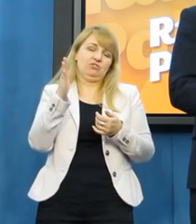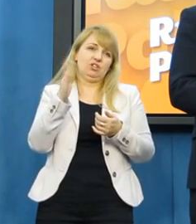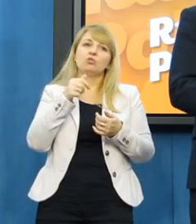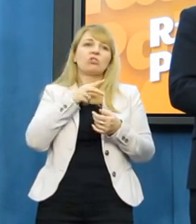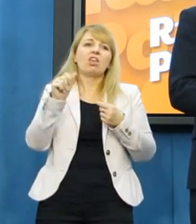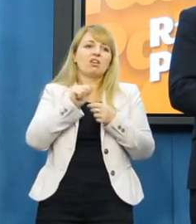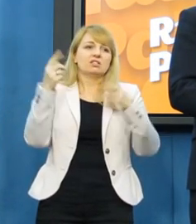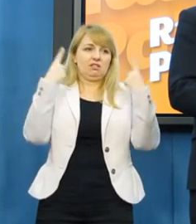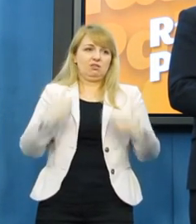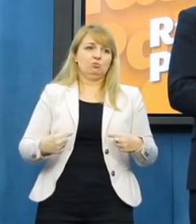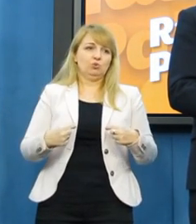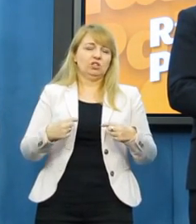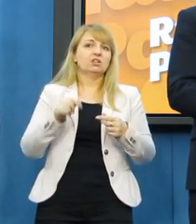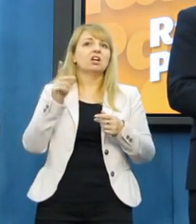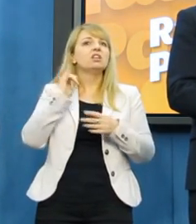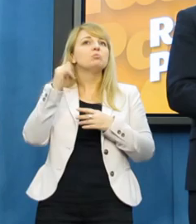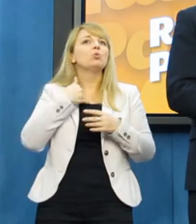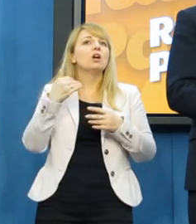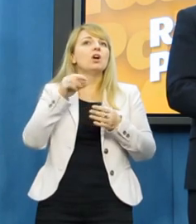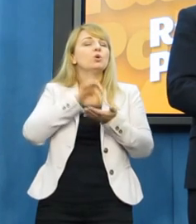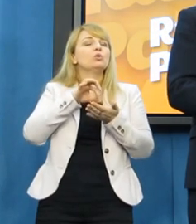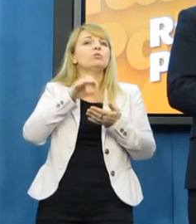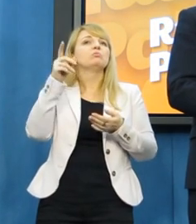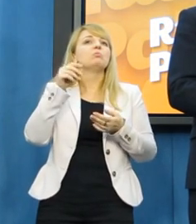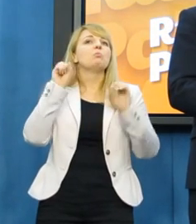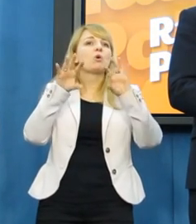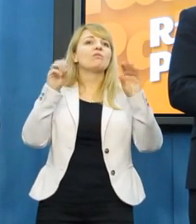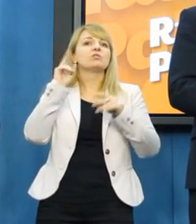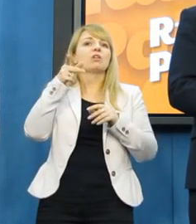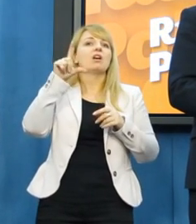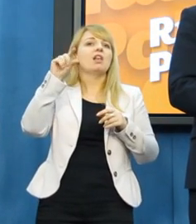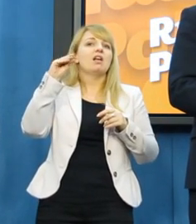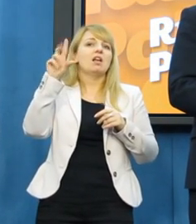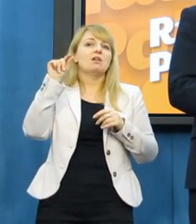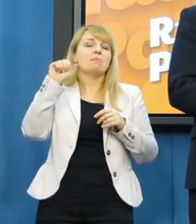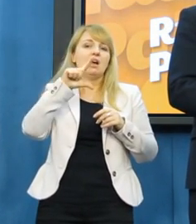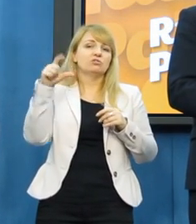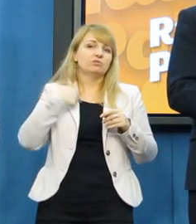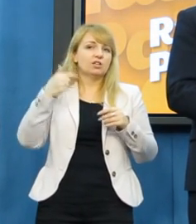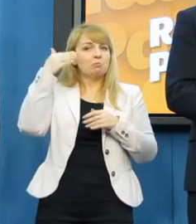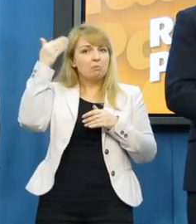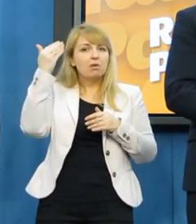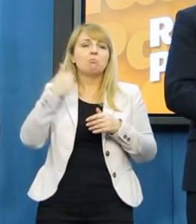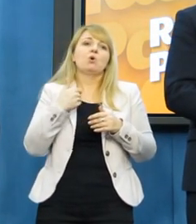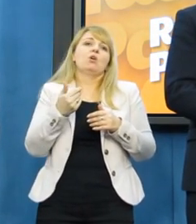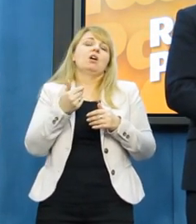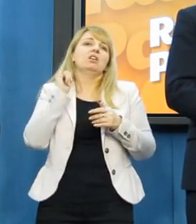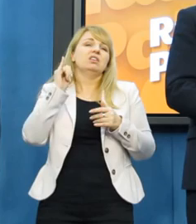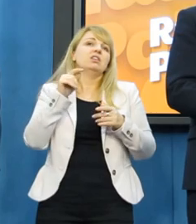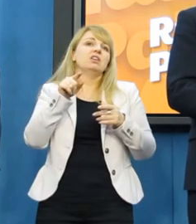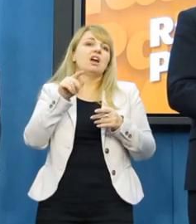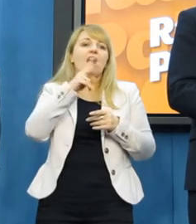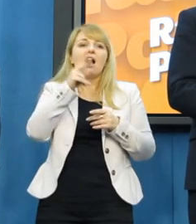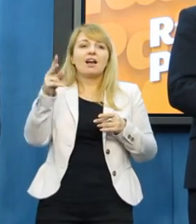drugie oczywiście miało świetne wystąpienie Wit odklepacz w naszym imieniu. Tak, bardzo dobre, bardzo świetnie się przebiło w mediach jak Pani